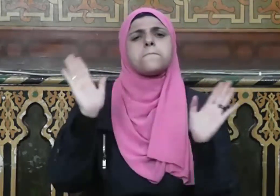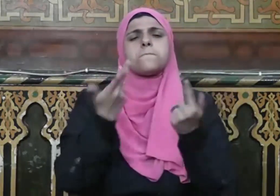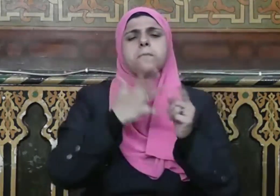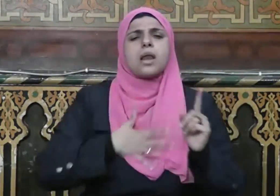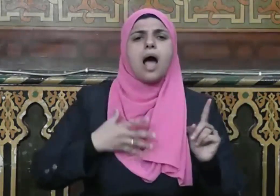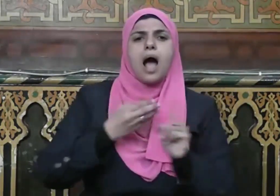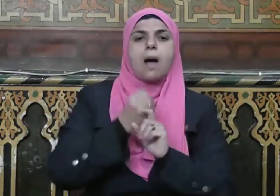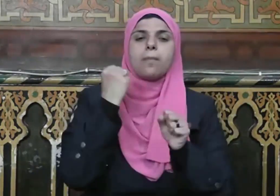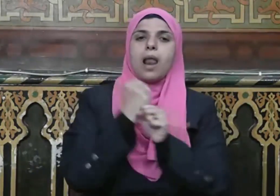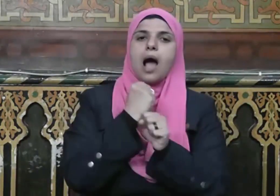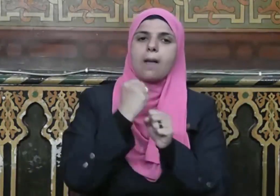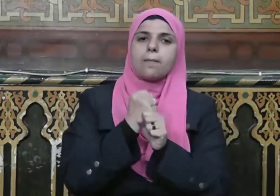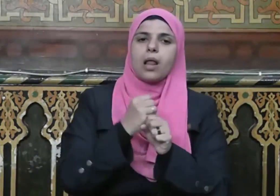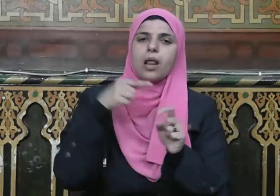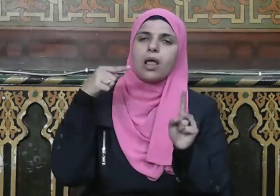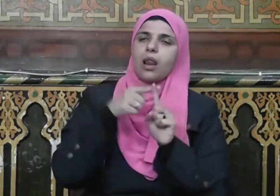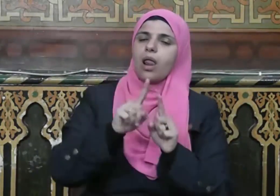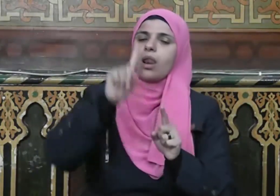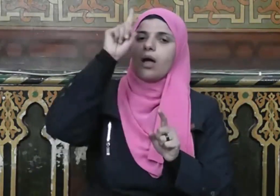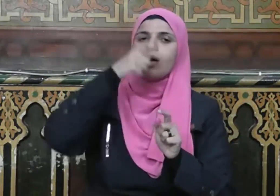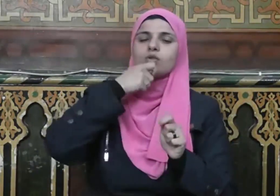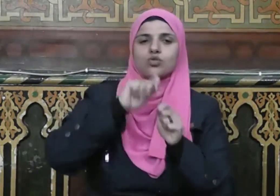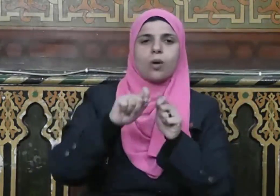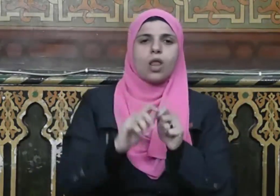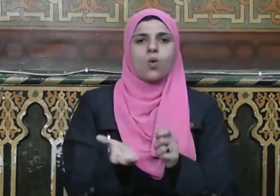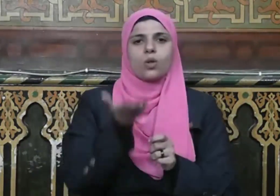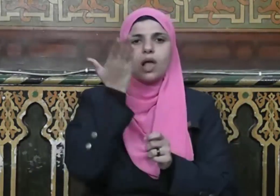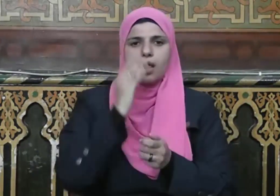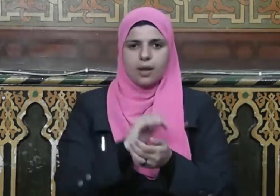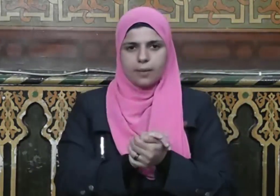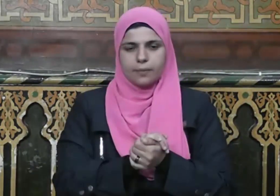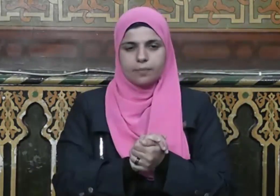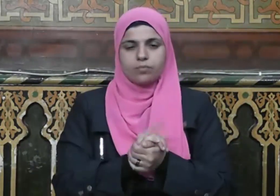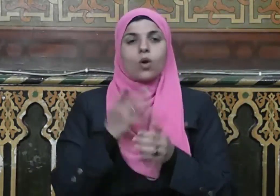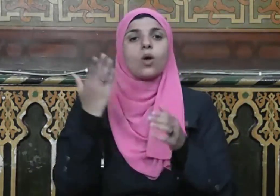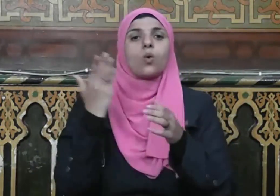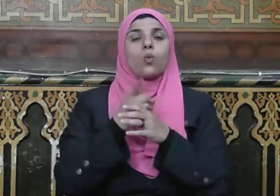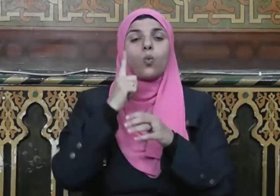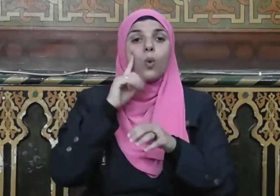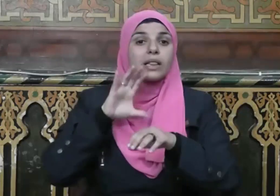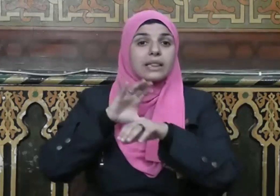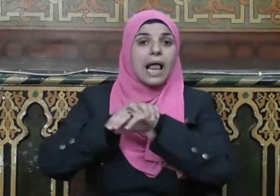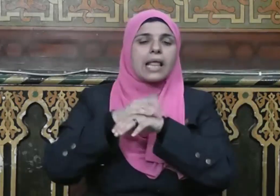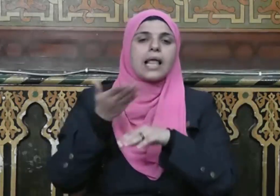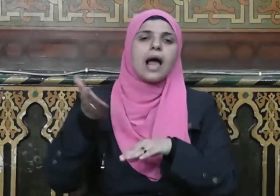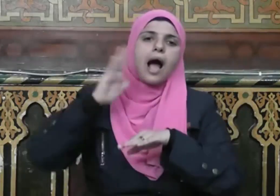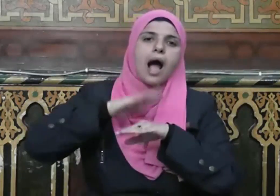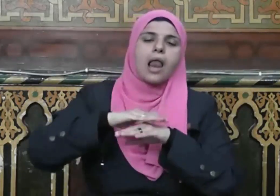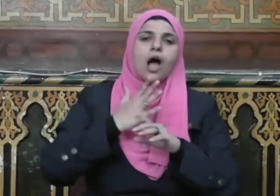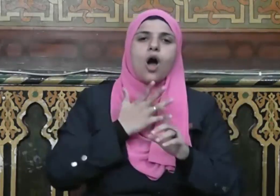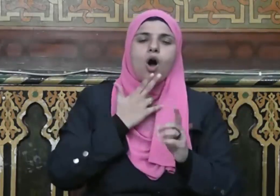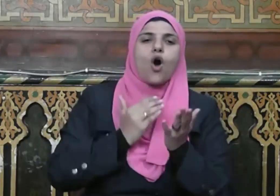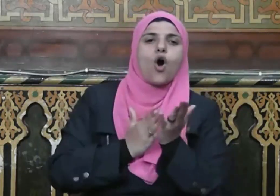الأعمال إلى الله عز وجل ودليل على حسن الخاتمة